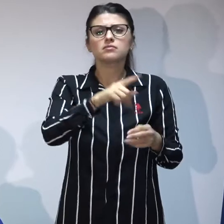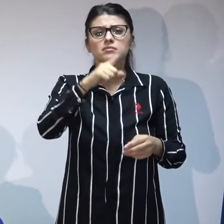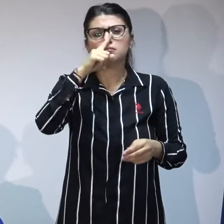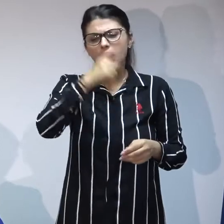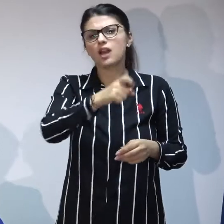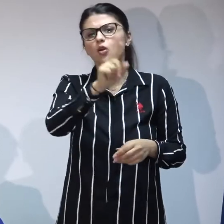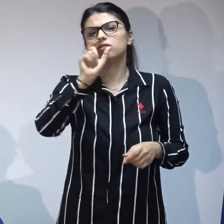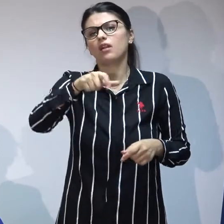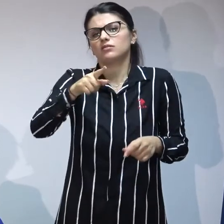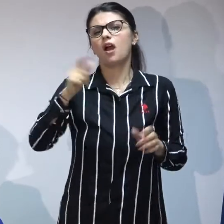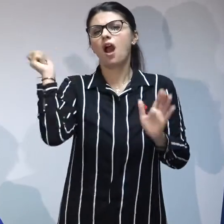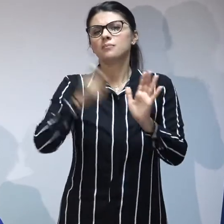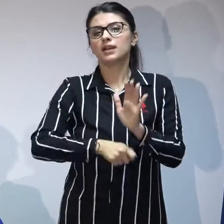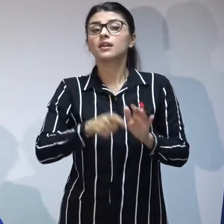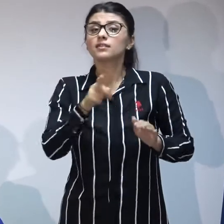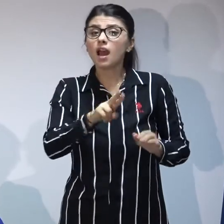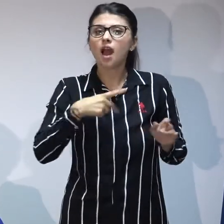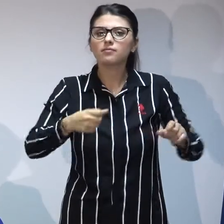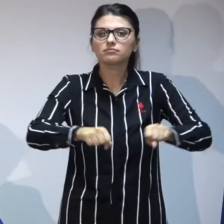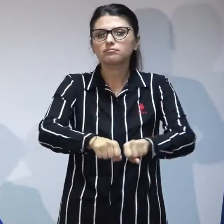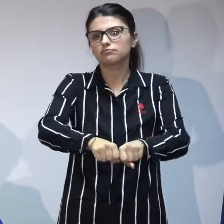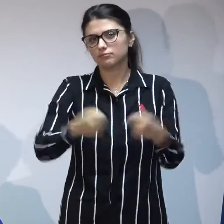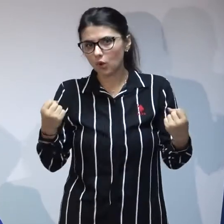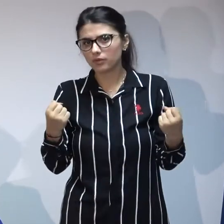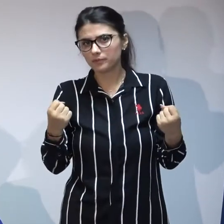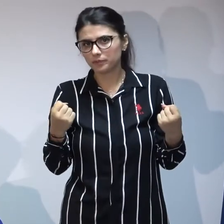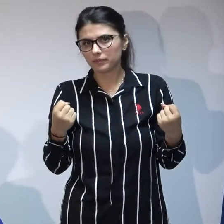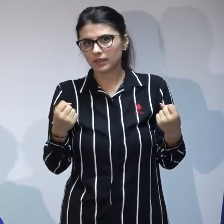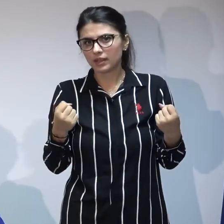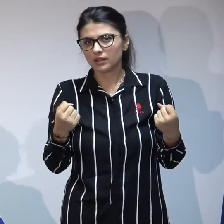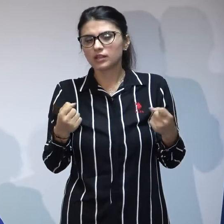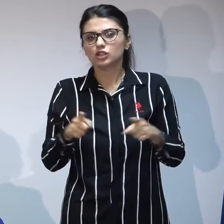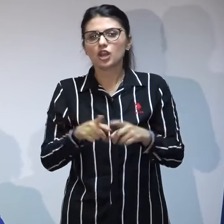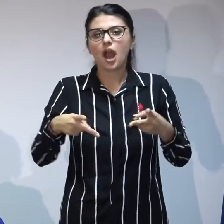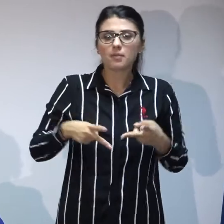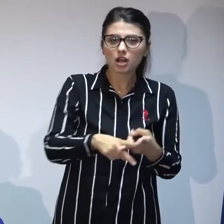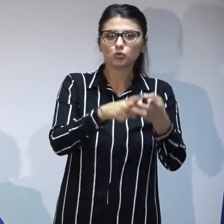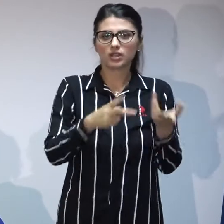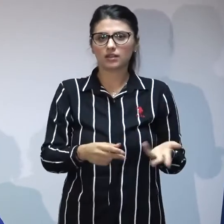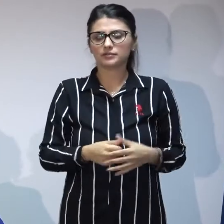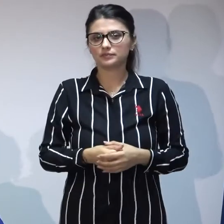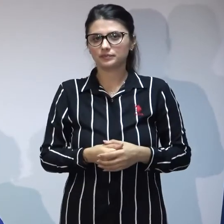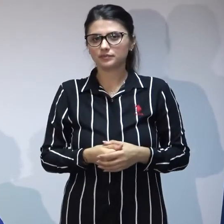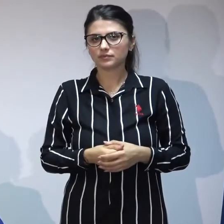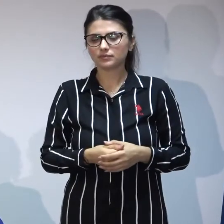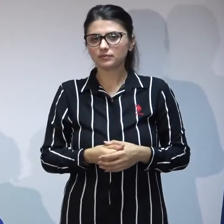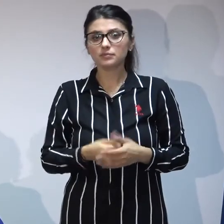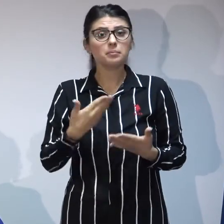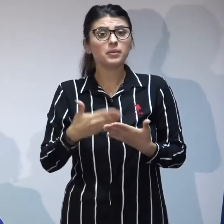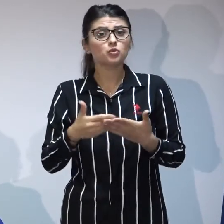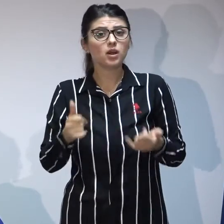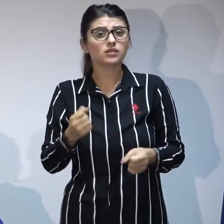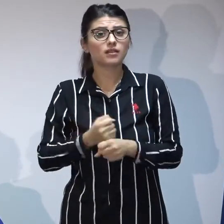am deblocat și am instituit și această pârghie și pentru aceasta am